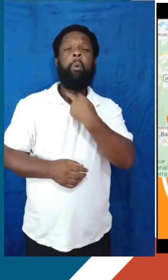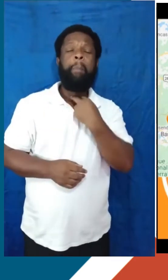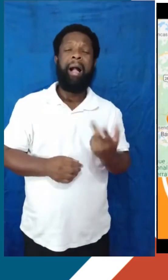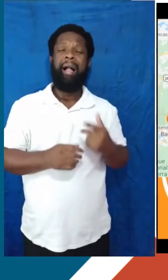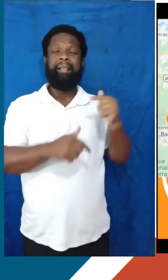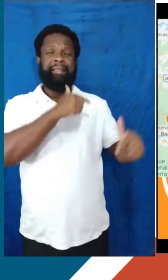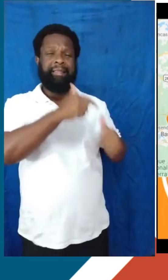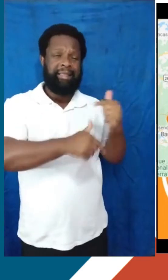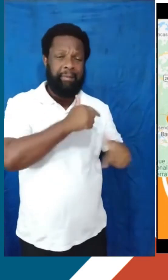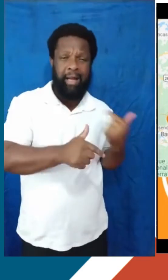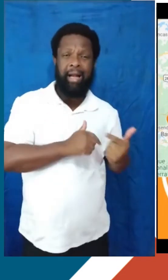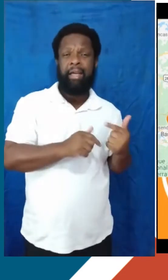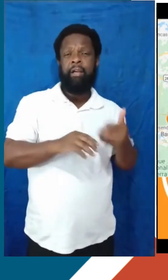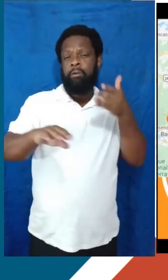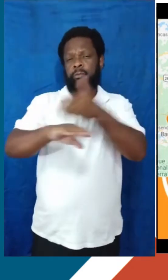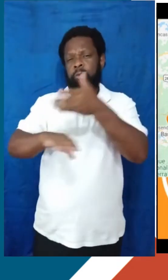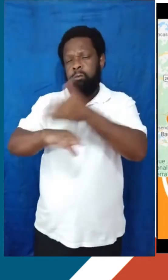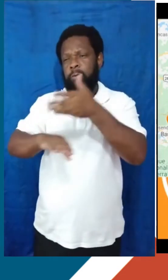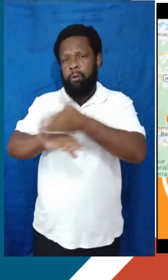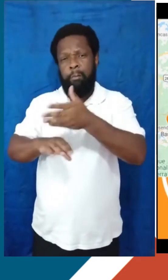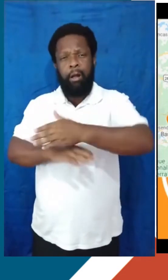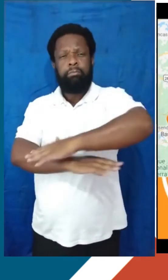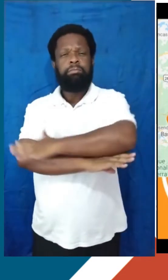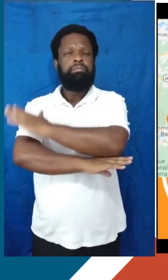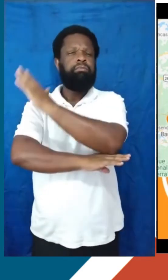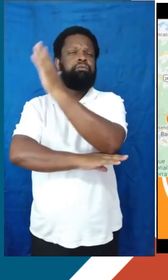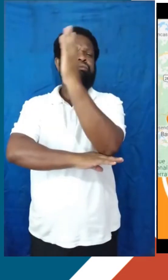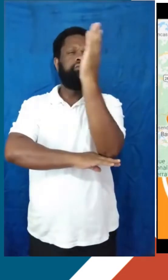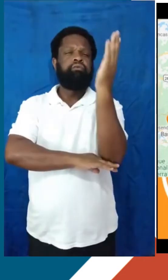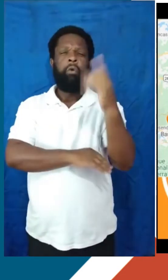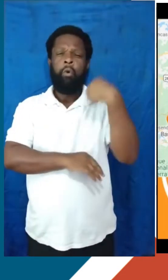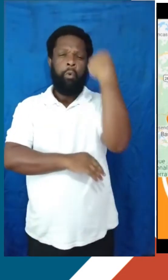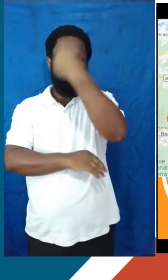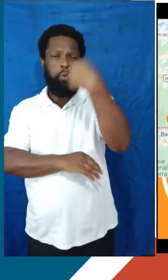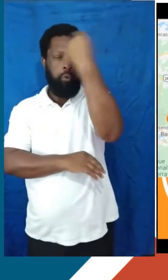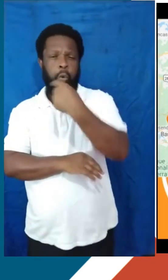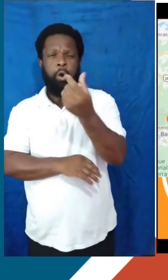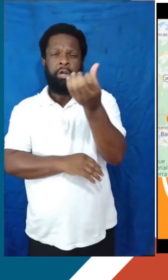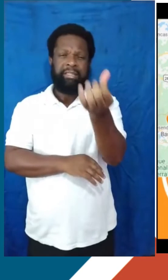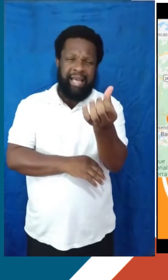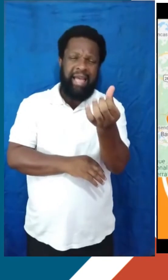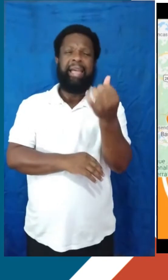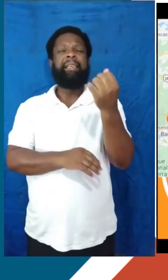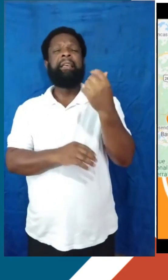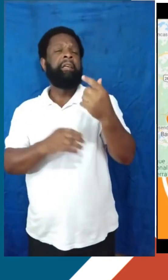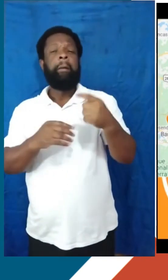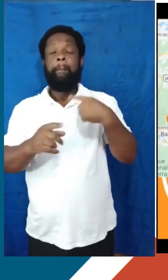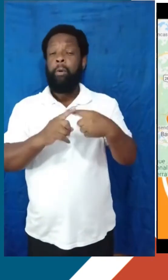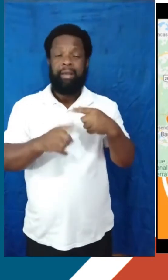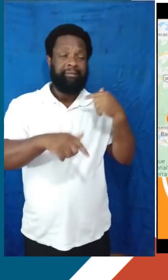presencialmente a uma universidade, às vezes passar seis, sete, oito horas por dia numa universidade, porque precisam trabalhar, porque